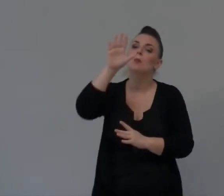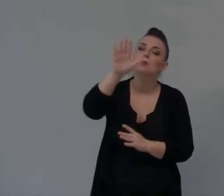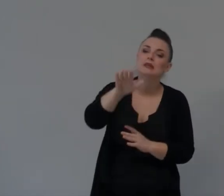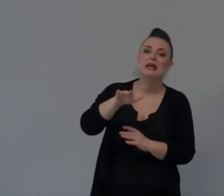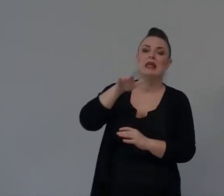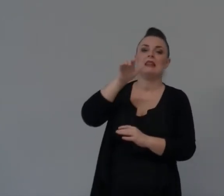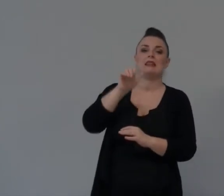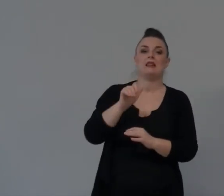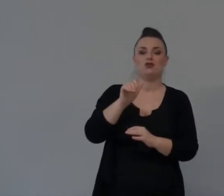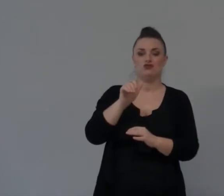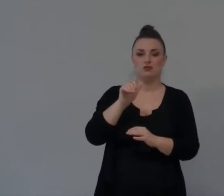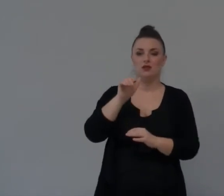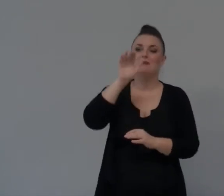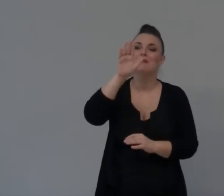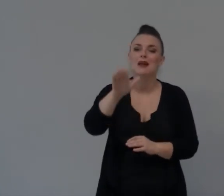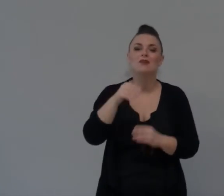eravamo